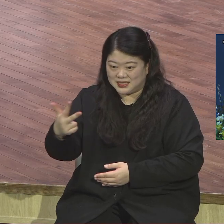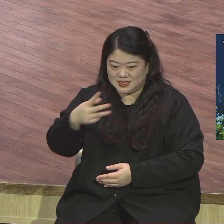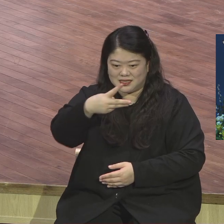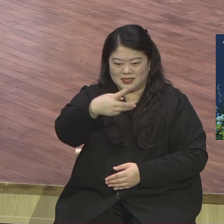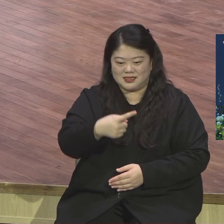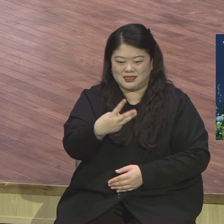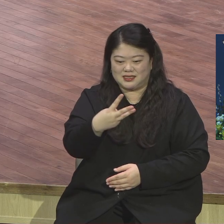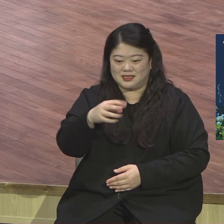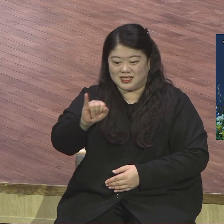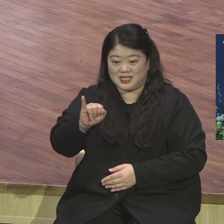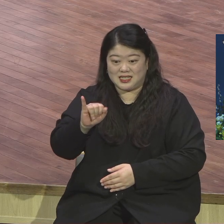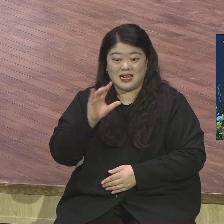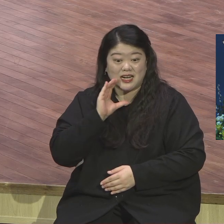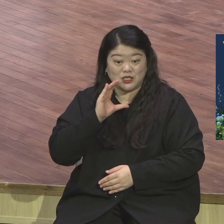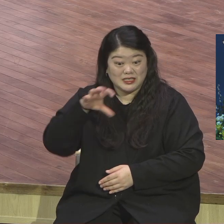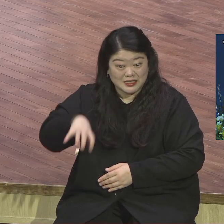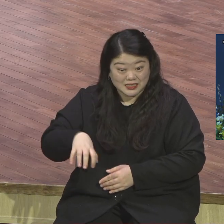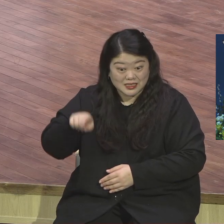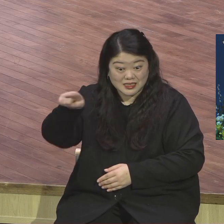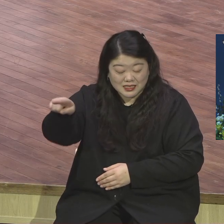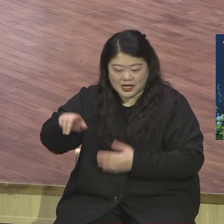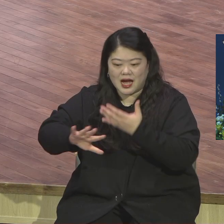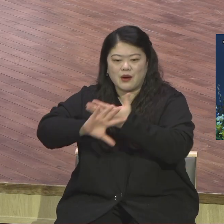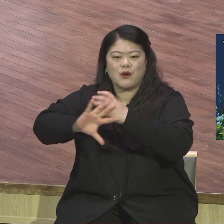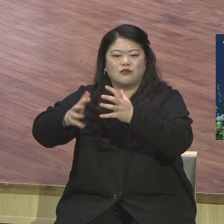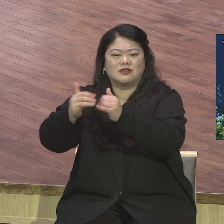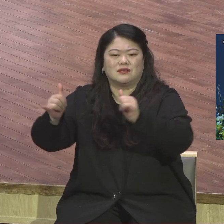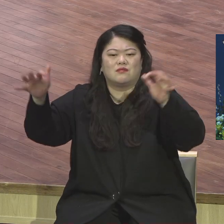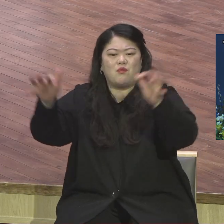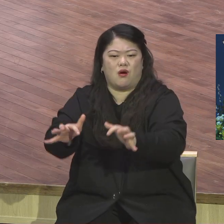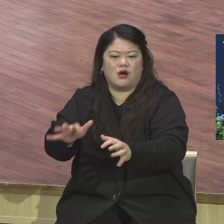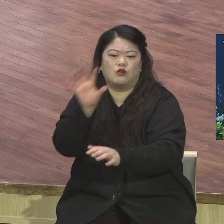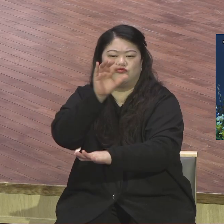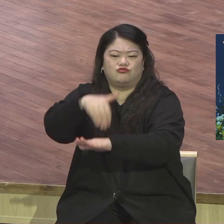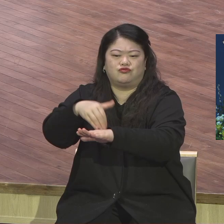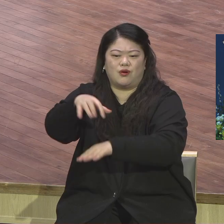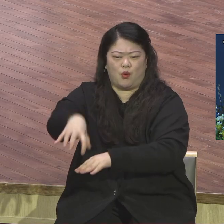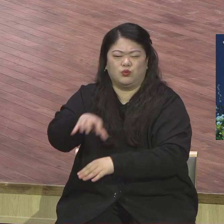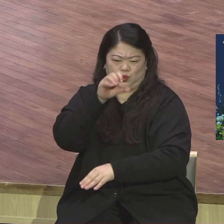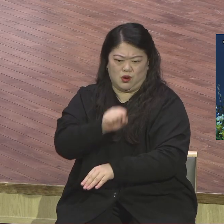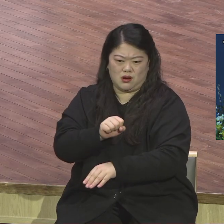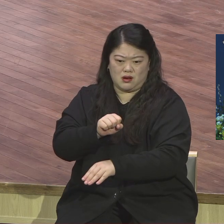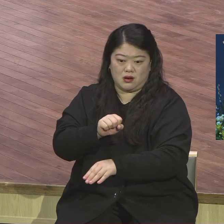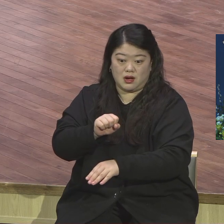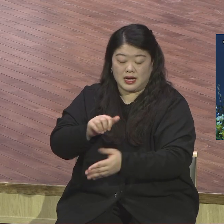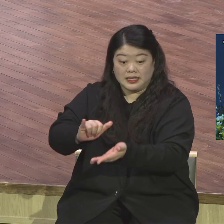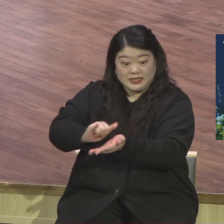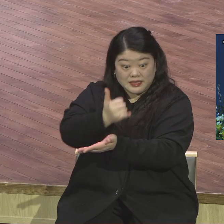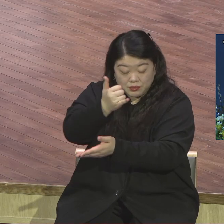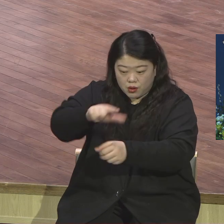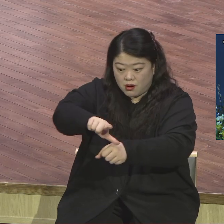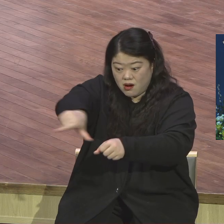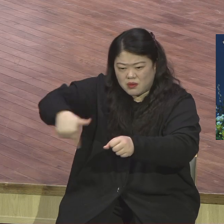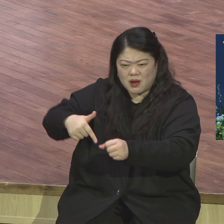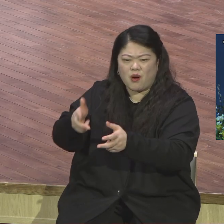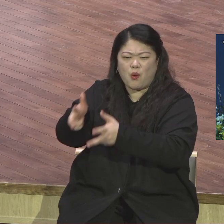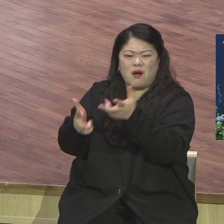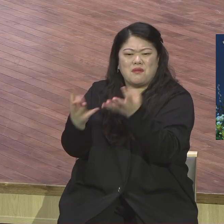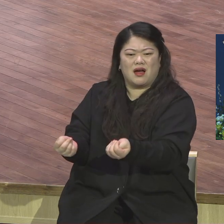별로 우리나라의 다민족 시대입니다. 어느 건 별로 밀집 지역의 그 나라 살리는 현장을 세워가야 돼요. 그래서